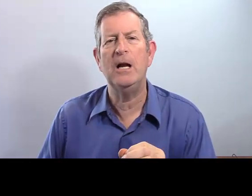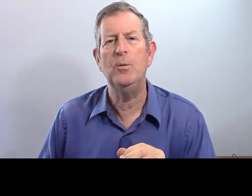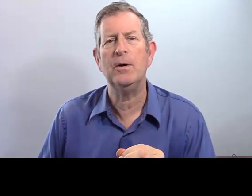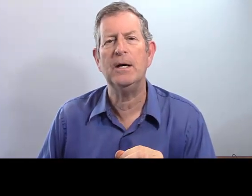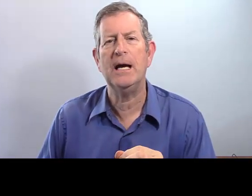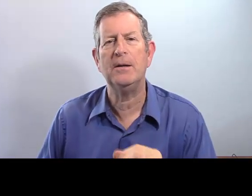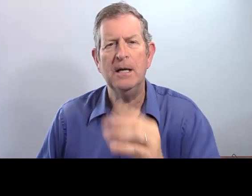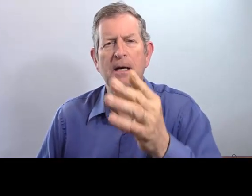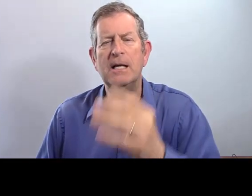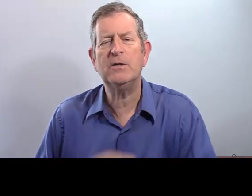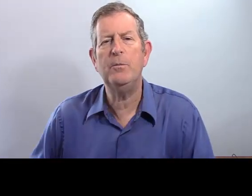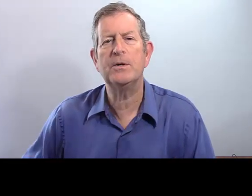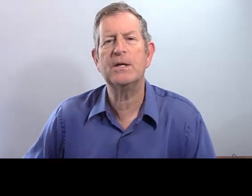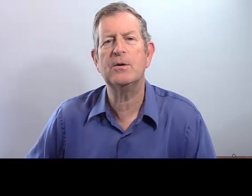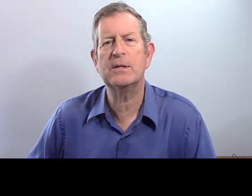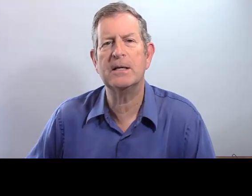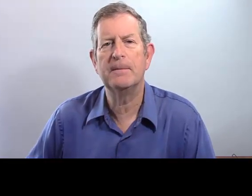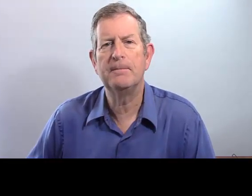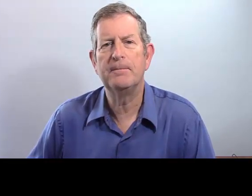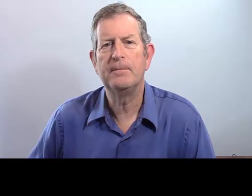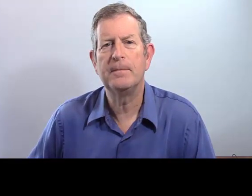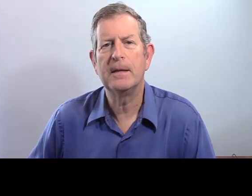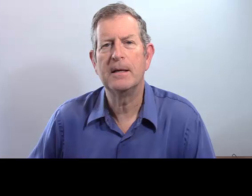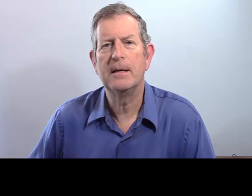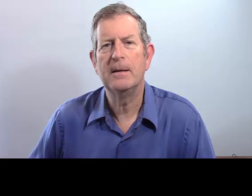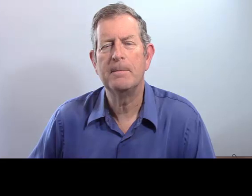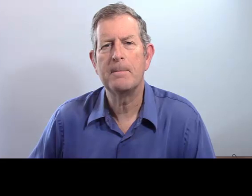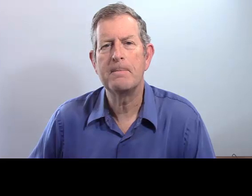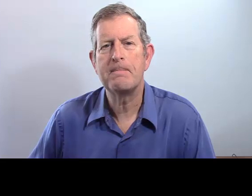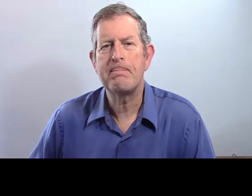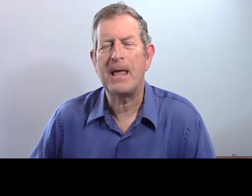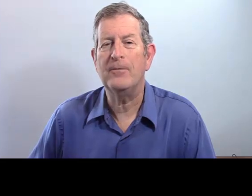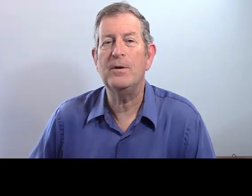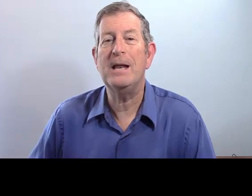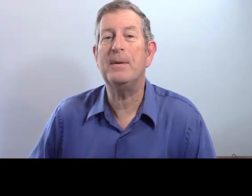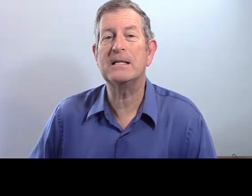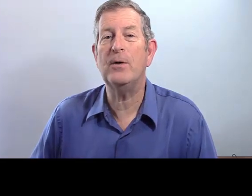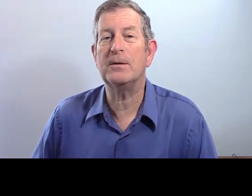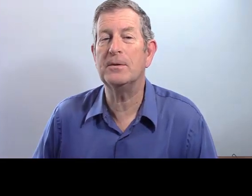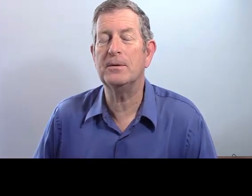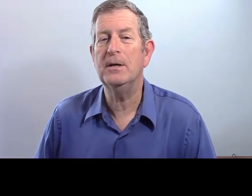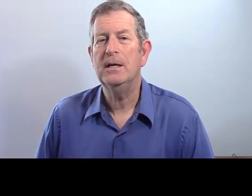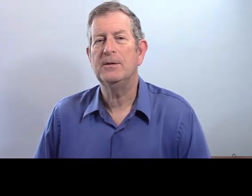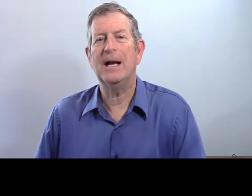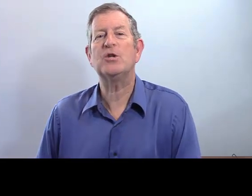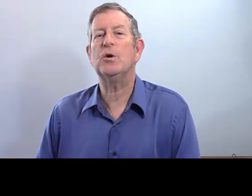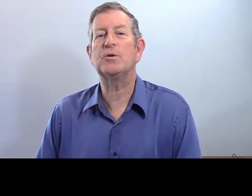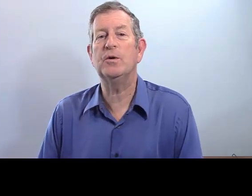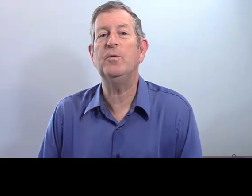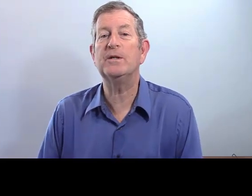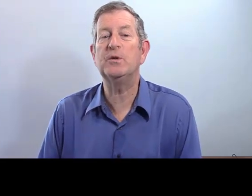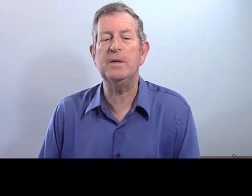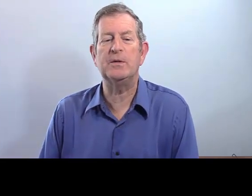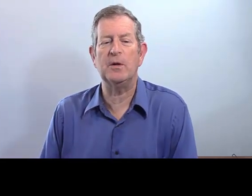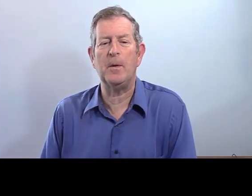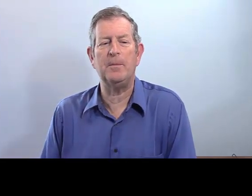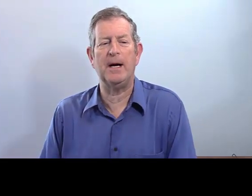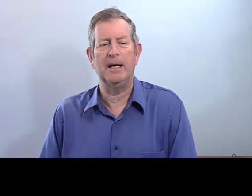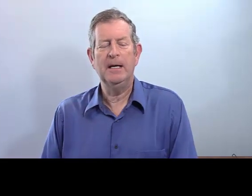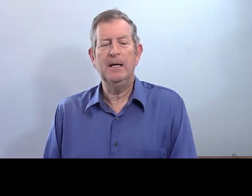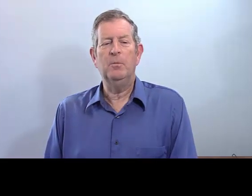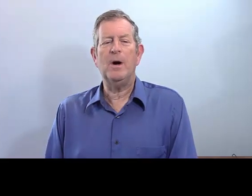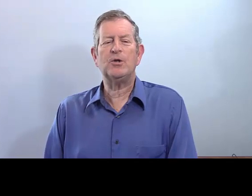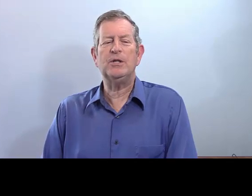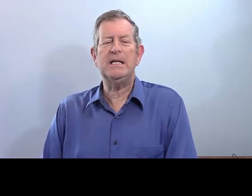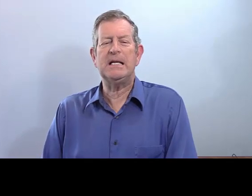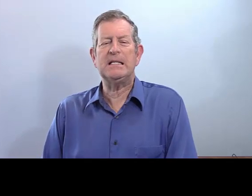regarde ? Elle lui regarde ? Qu'est-ce que vous pensez que c'est ? Vous n'allez pas avoir de la chance deux fois de suite, sûrement